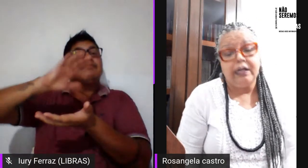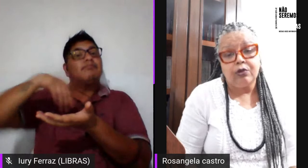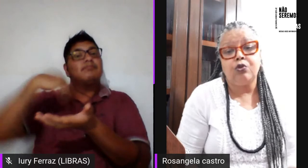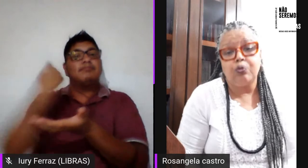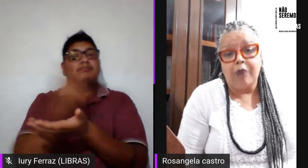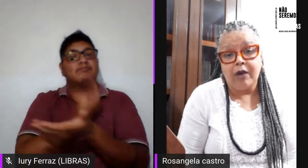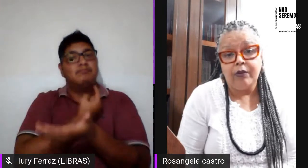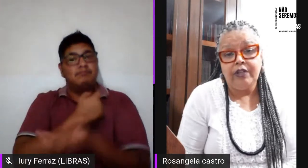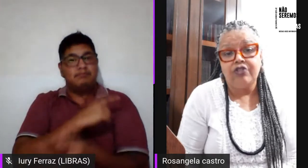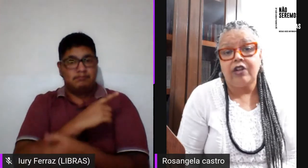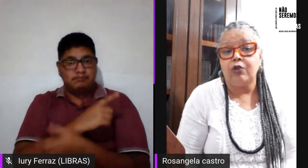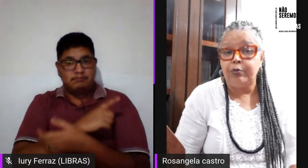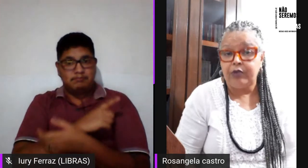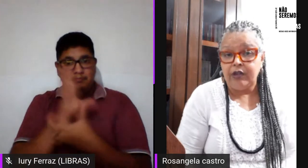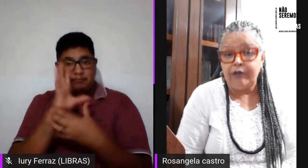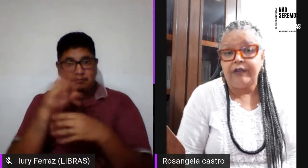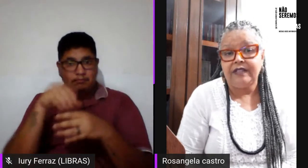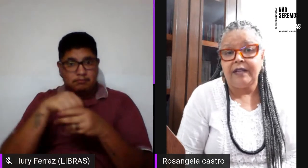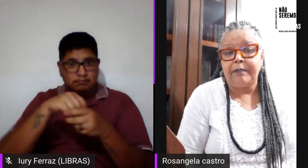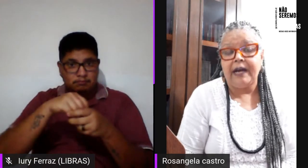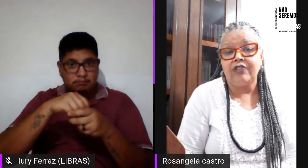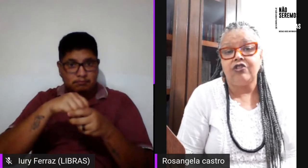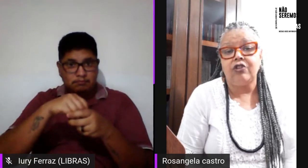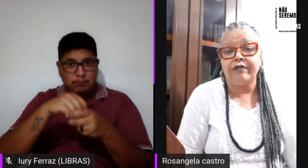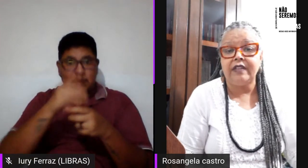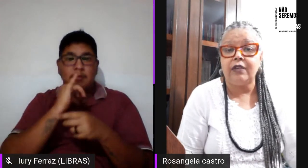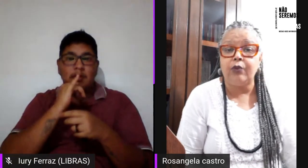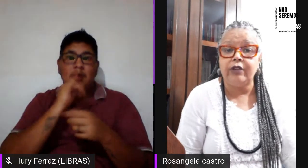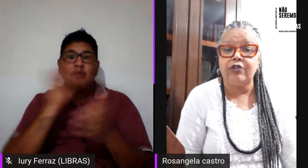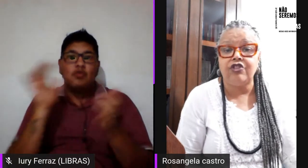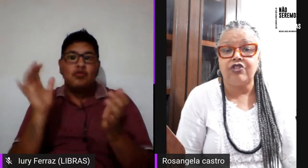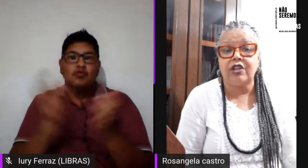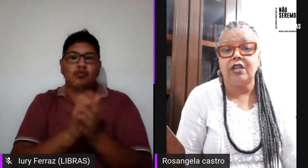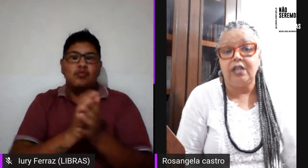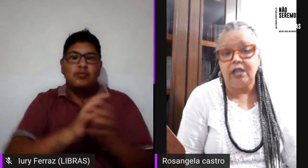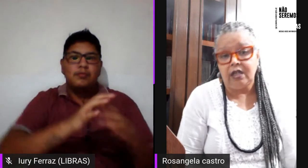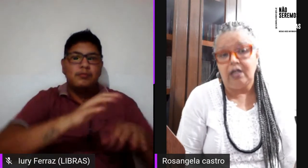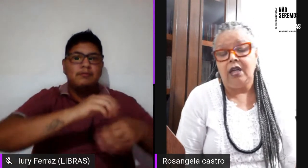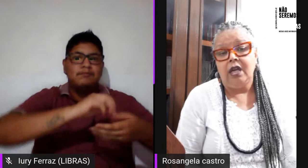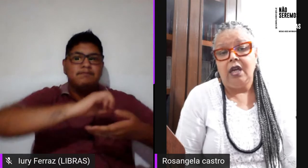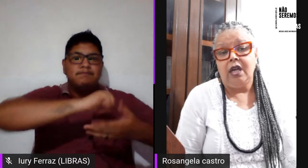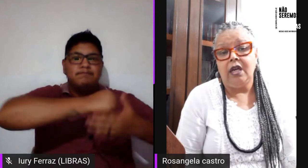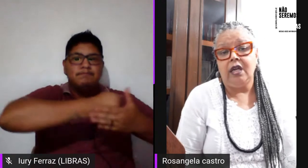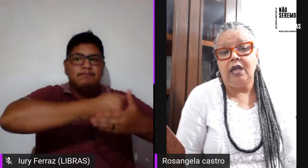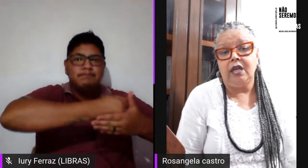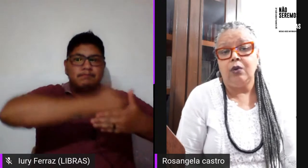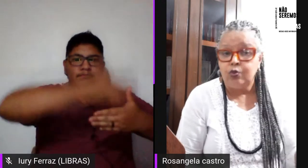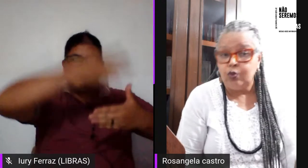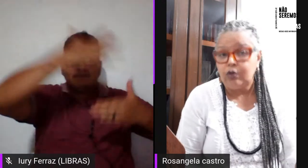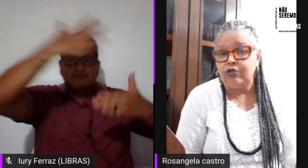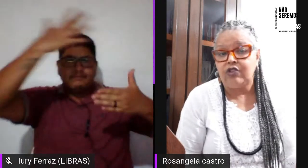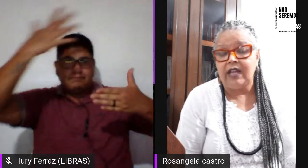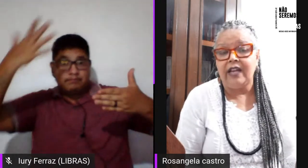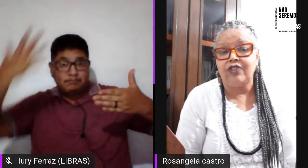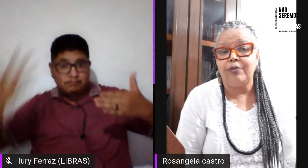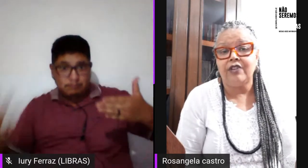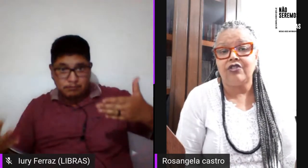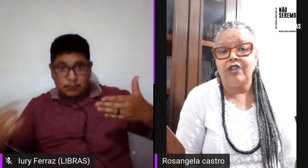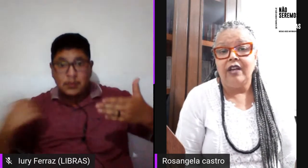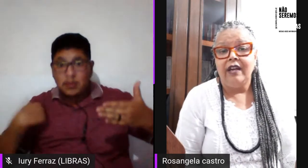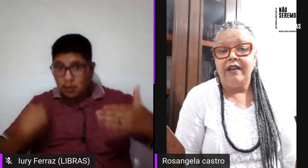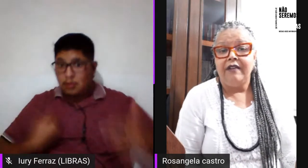dentro do grupo Arco-Íris, que era o grupo que eu fazia parte, em 98 a gente cria um núcleo de